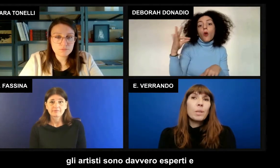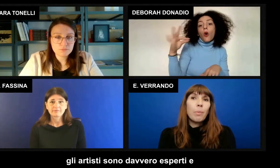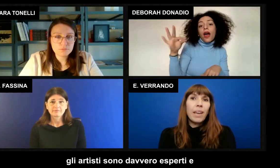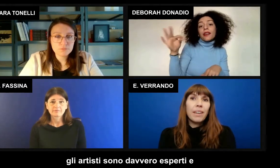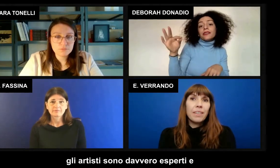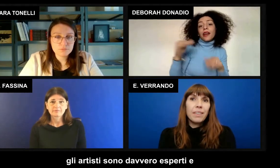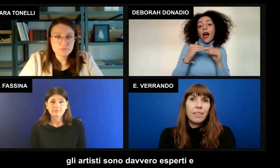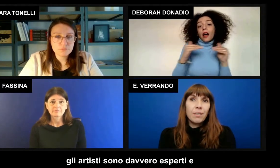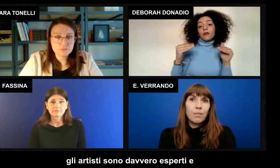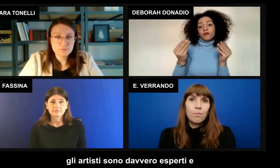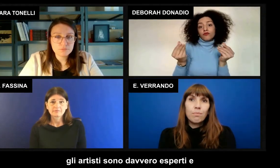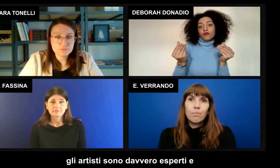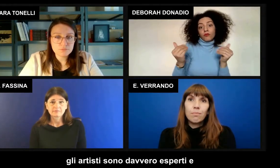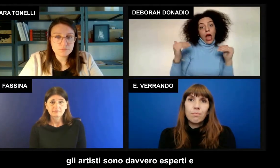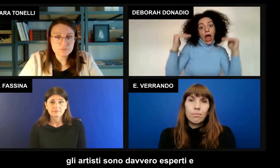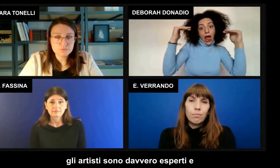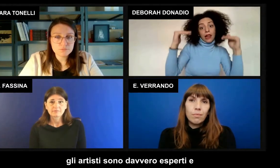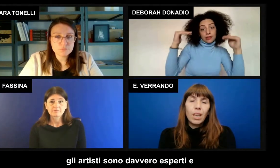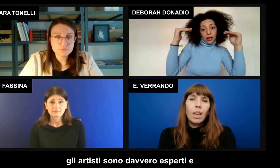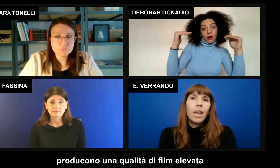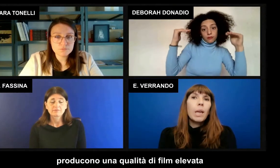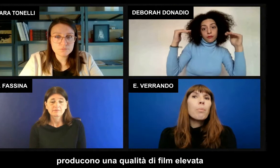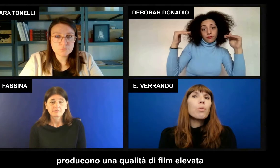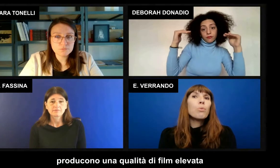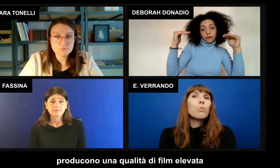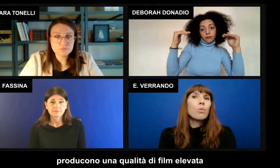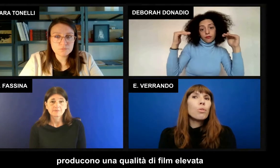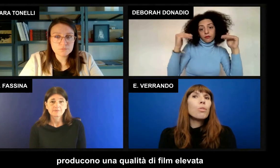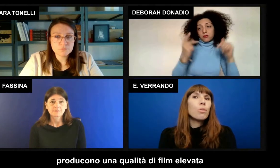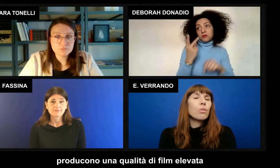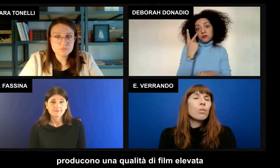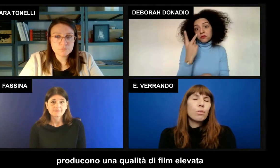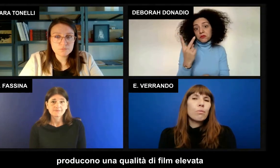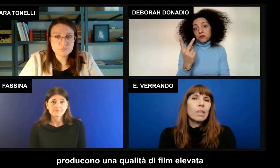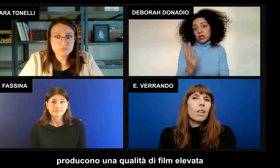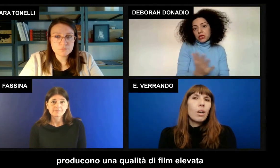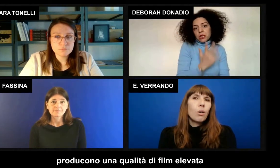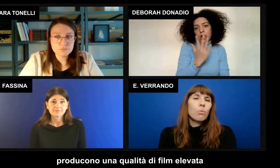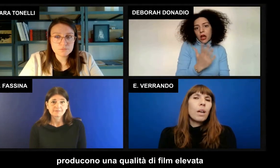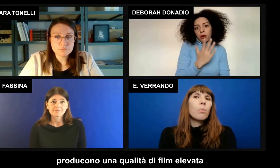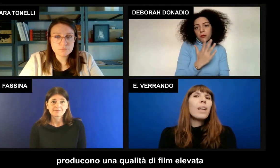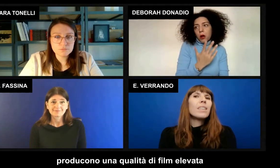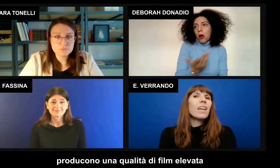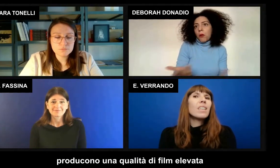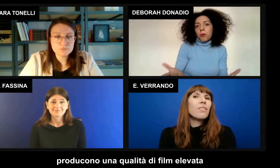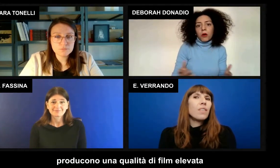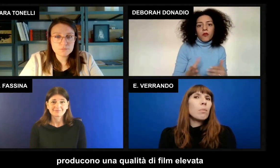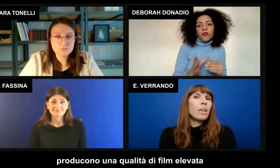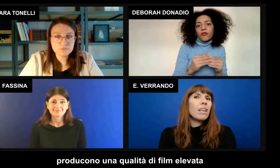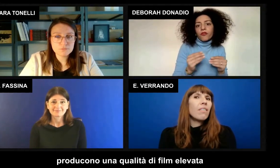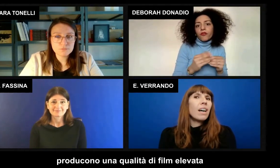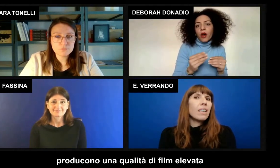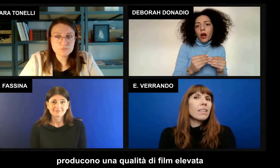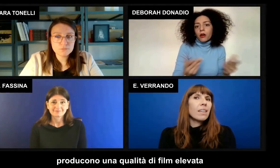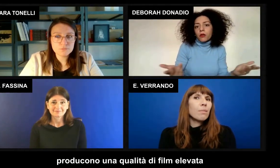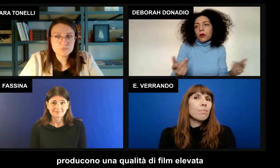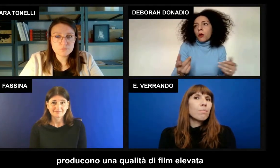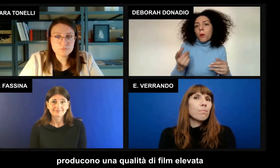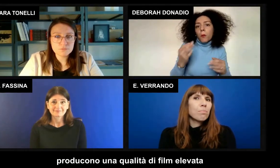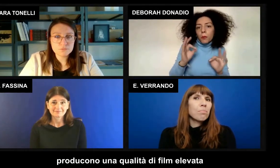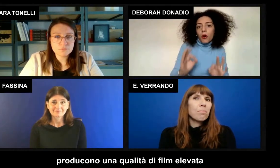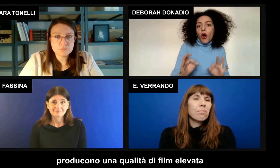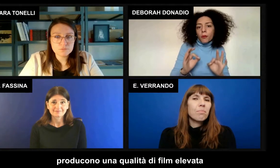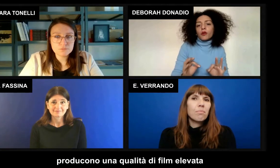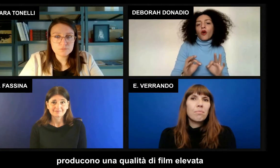davvero esperti e producono una qualità di film elevata.